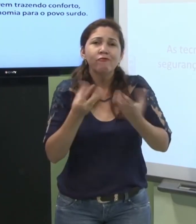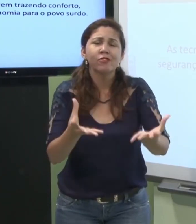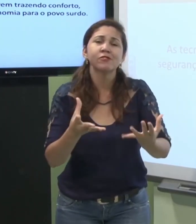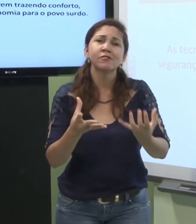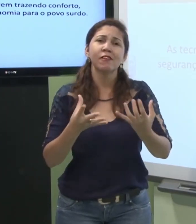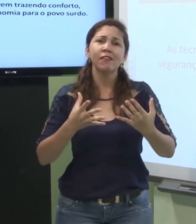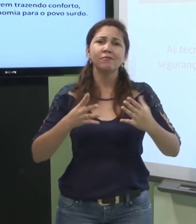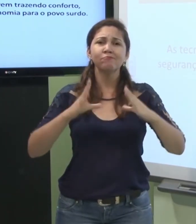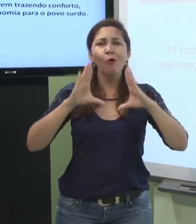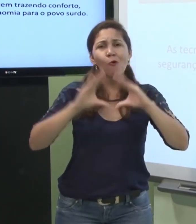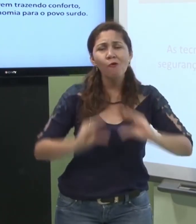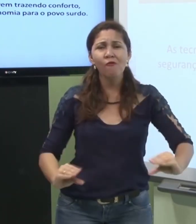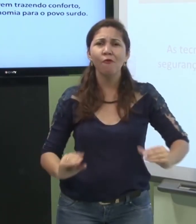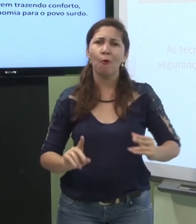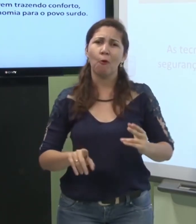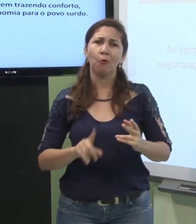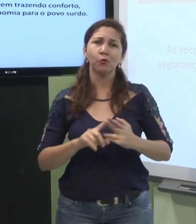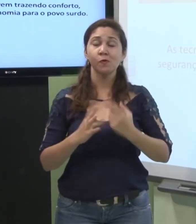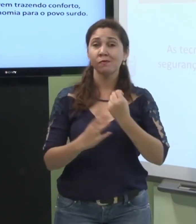dá conforto, segurança.